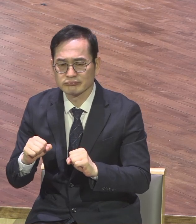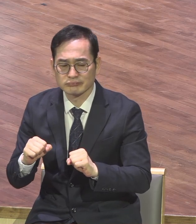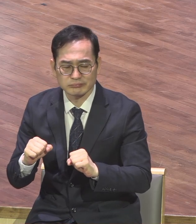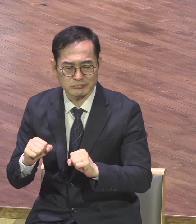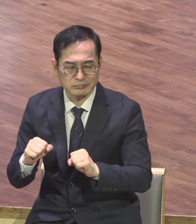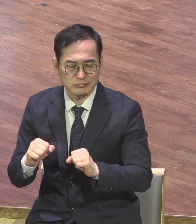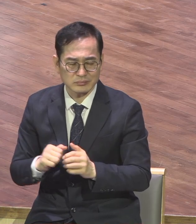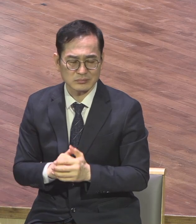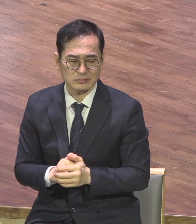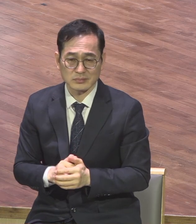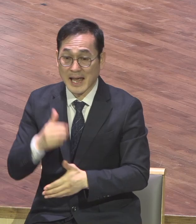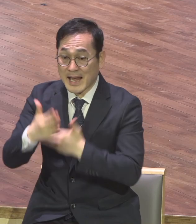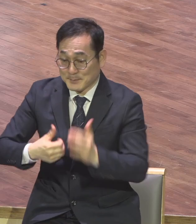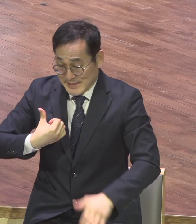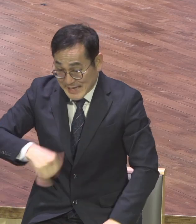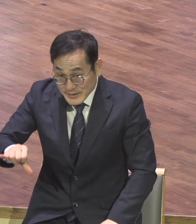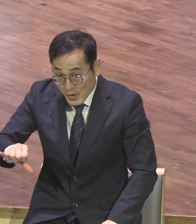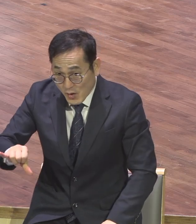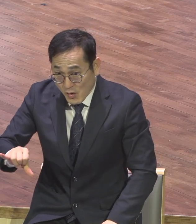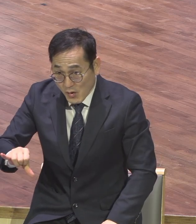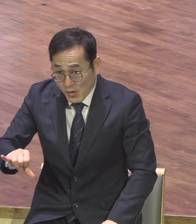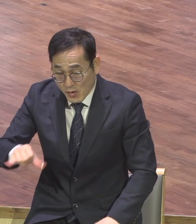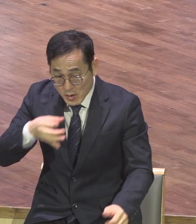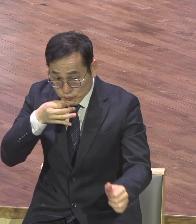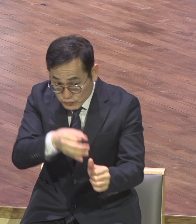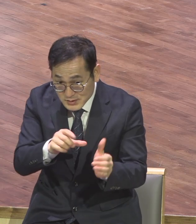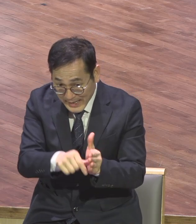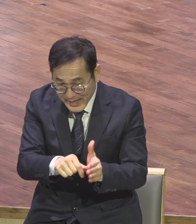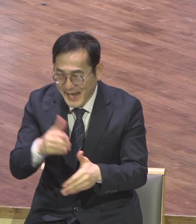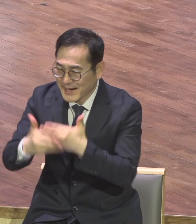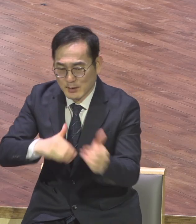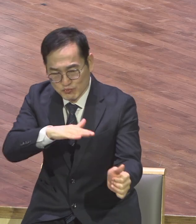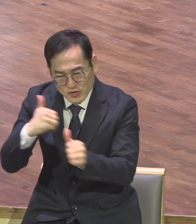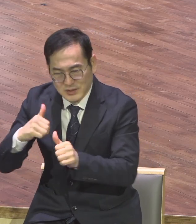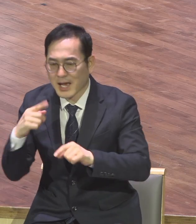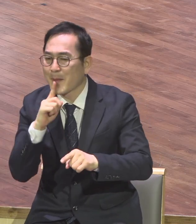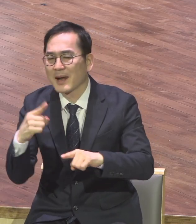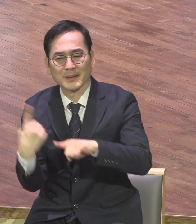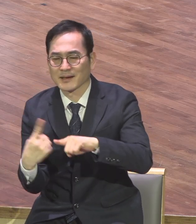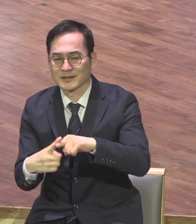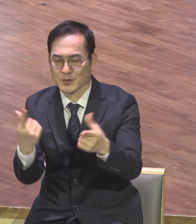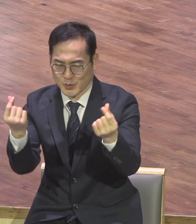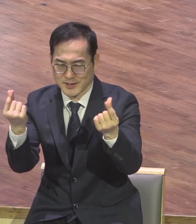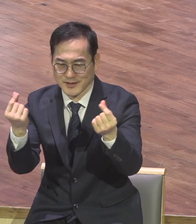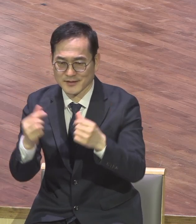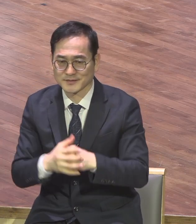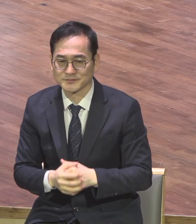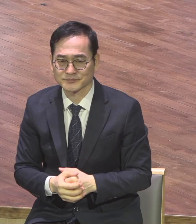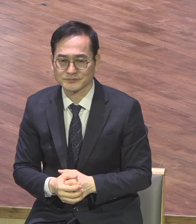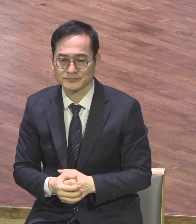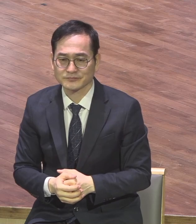하나님 자녀입니다 나는 나는 성도입니다 이 말은 하나님이 나를 부르셨습니다 그것도 특별하게